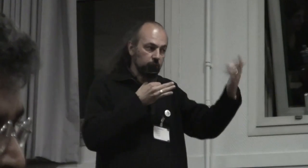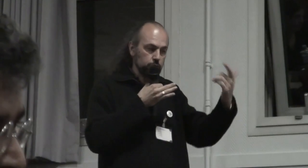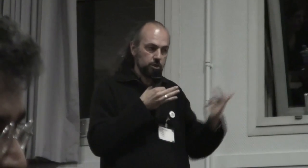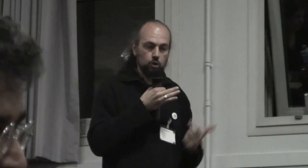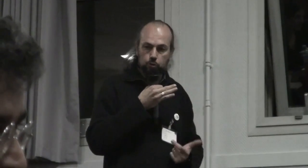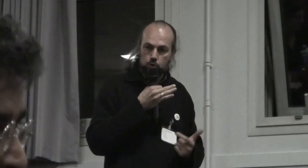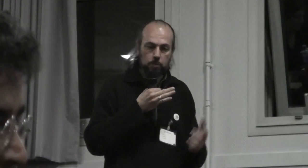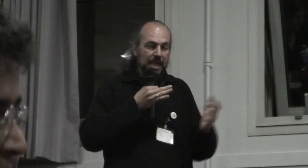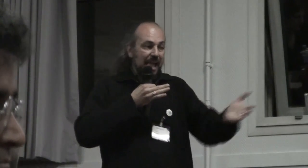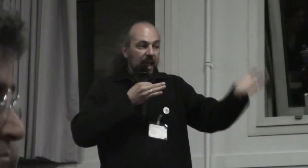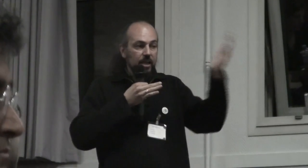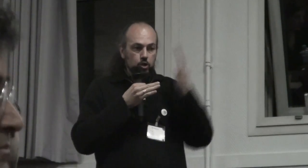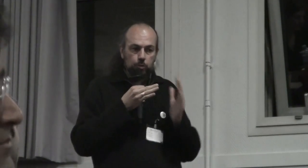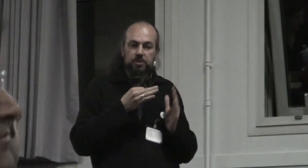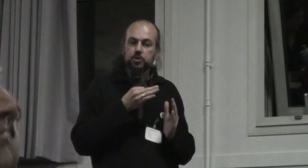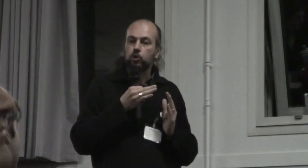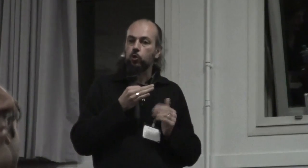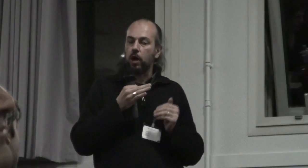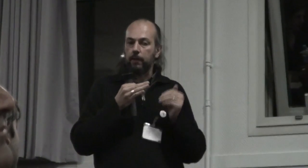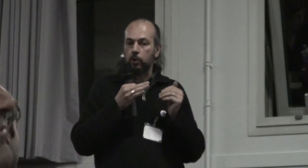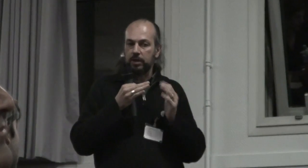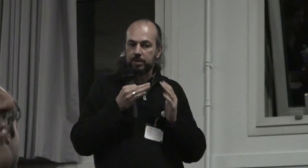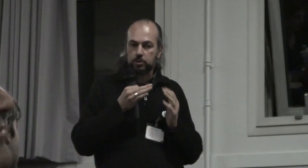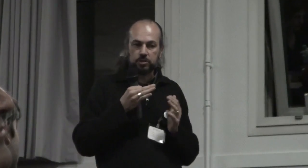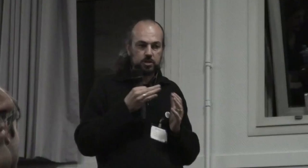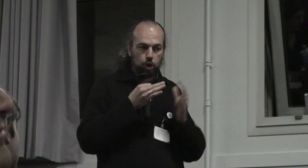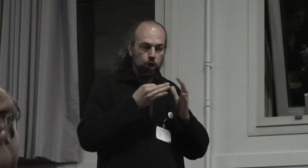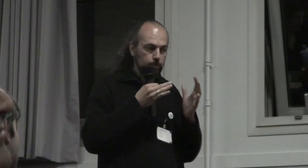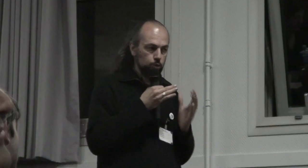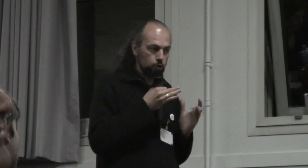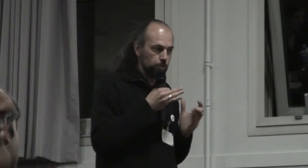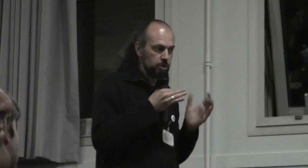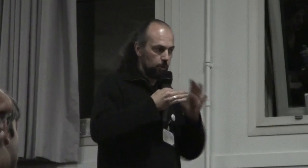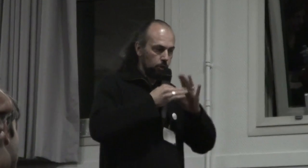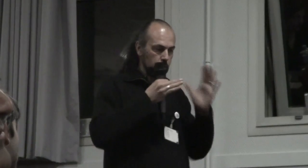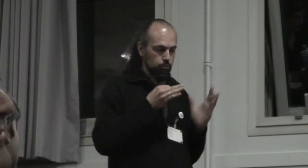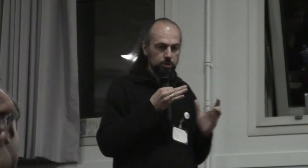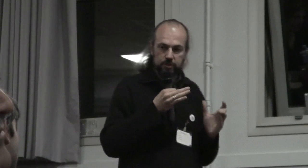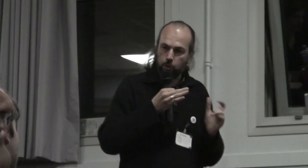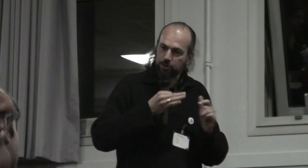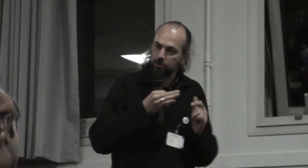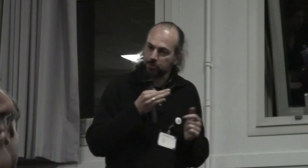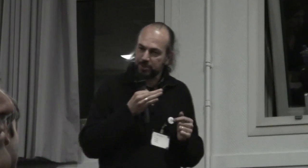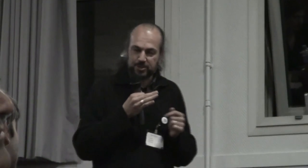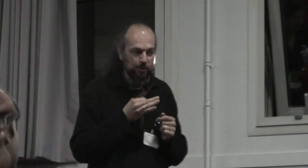avoir toute cette sorte de choix et je pense que les personnes qui se réclament du transhumanisme alors là toute catégorie de transhumanistes